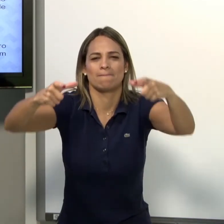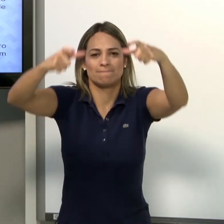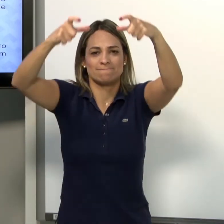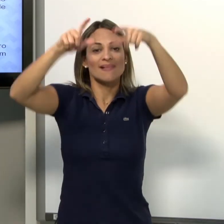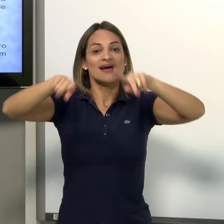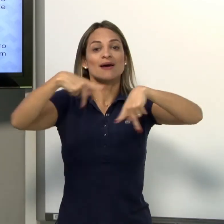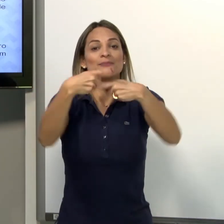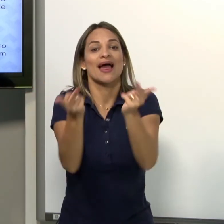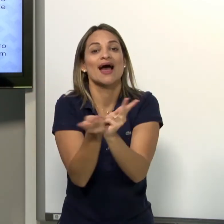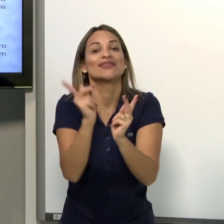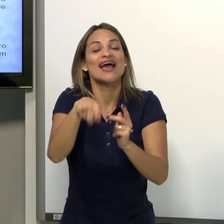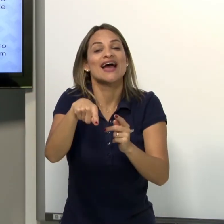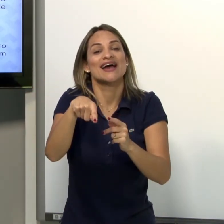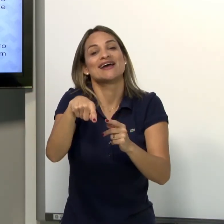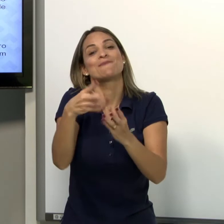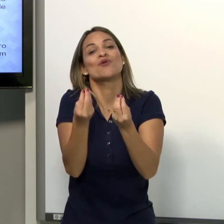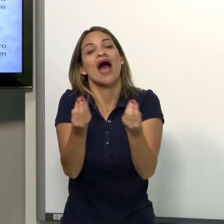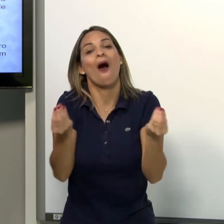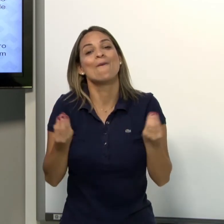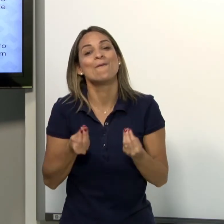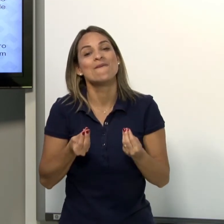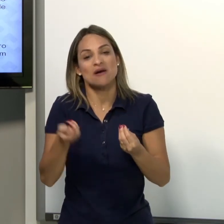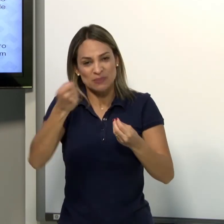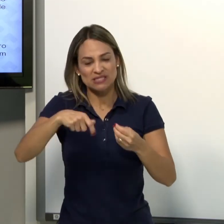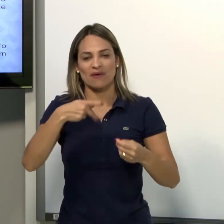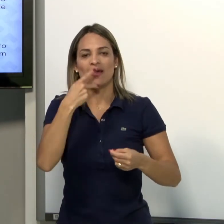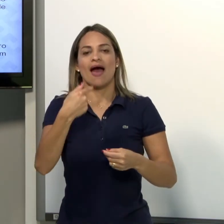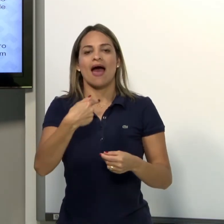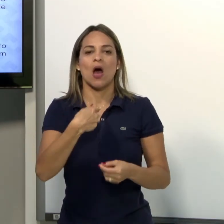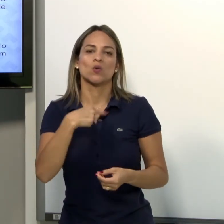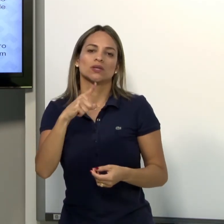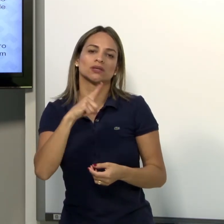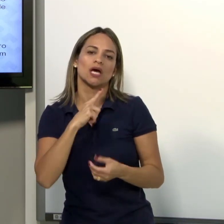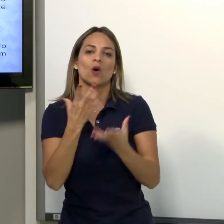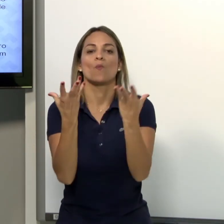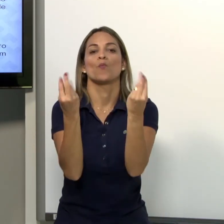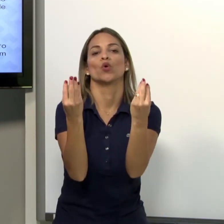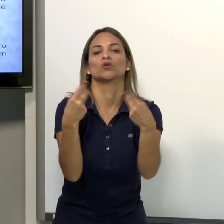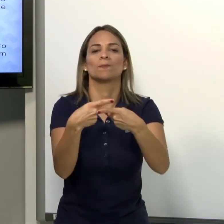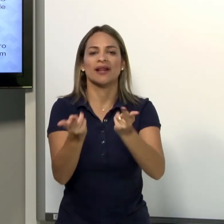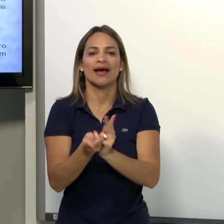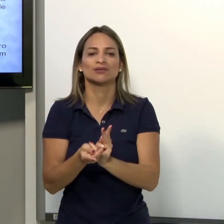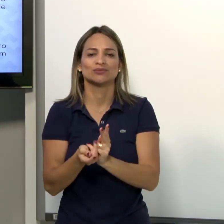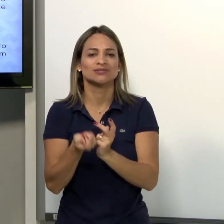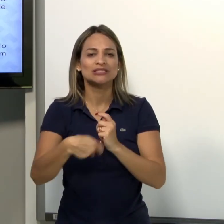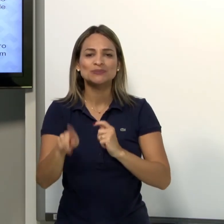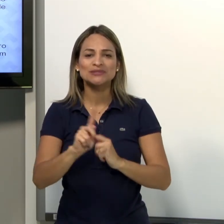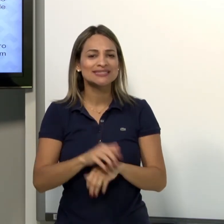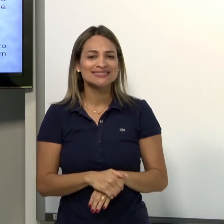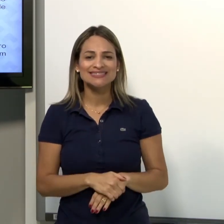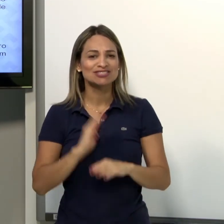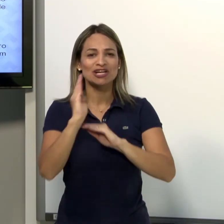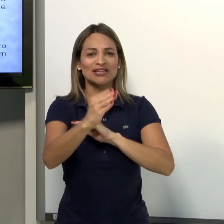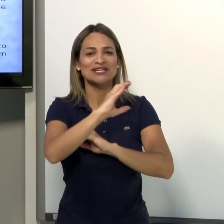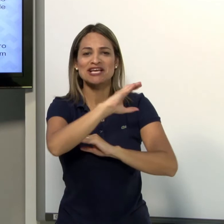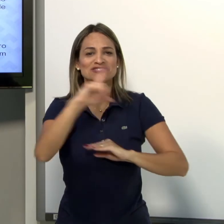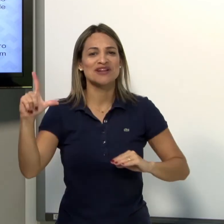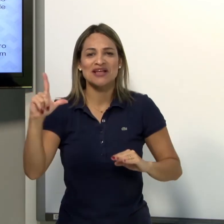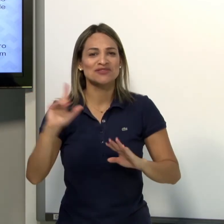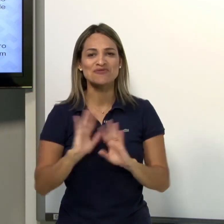Vários pratos empilhados. Então, eu preciso dizer, ah, eu tenho muitos pratos. Não.